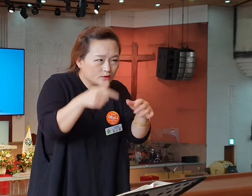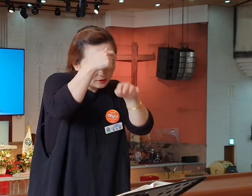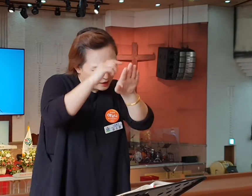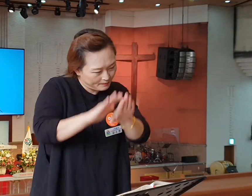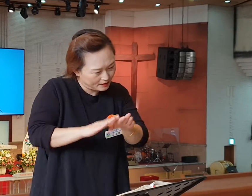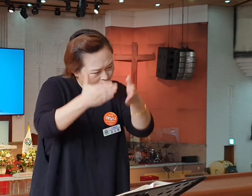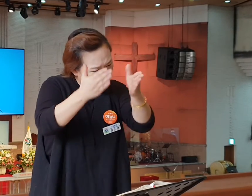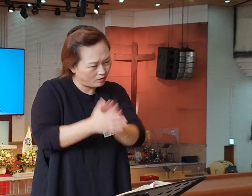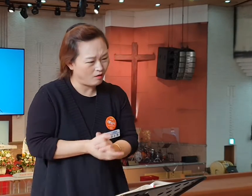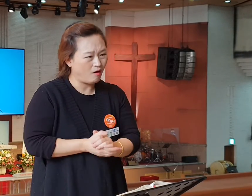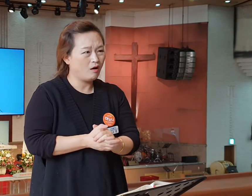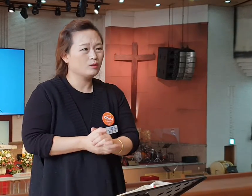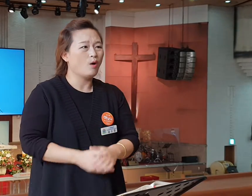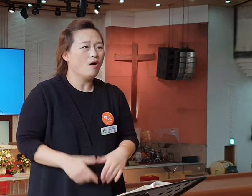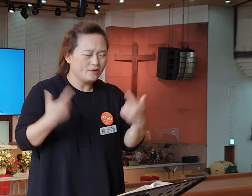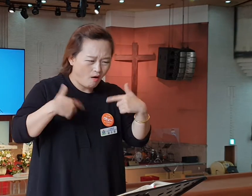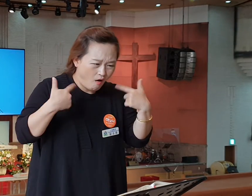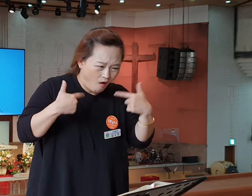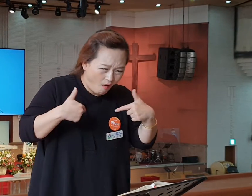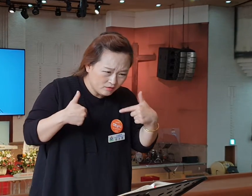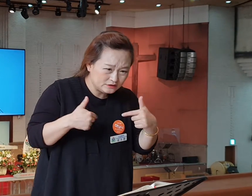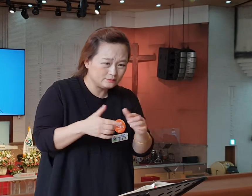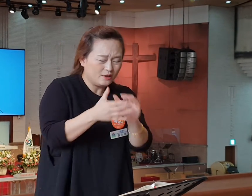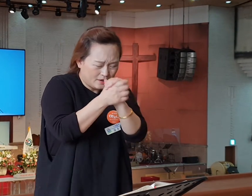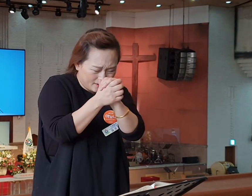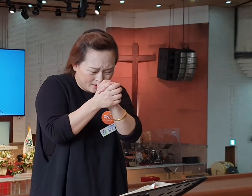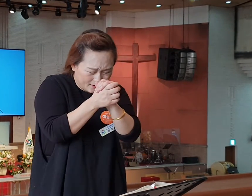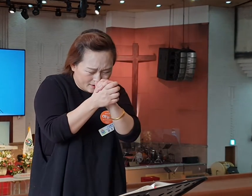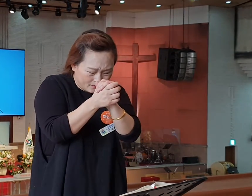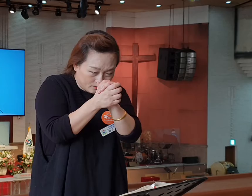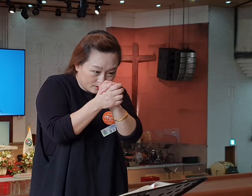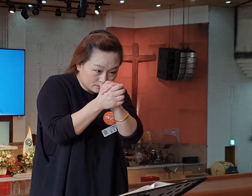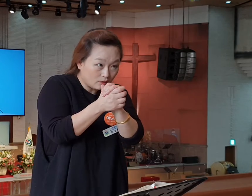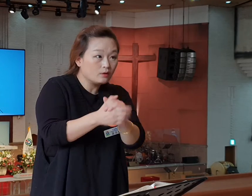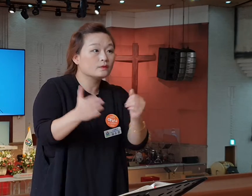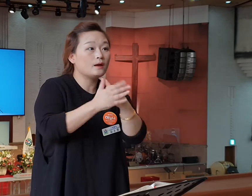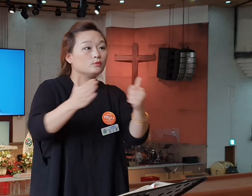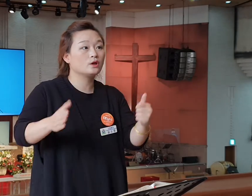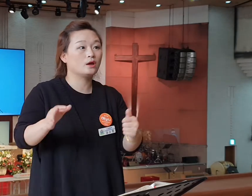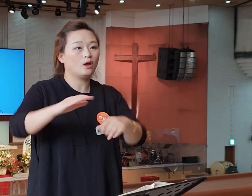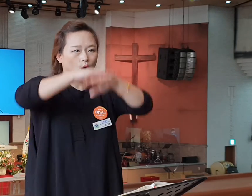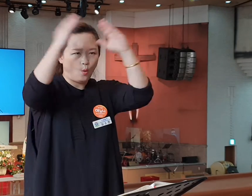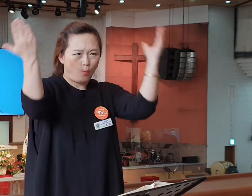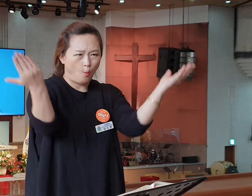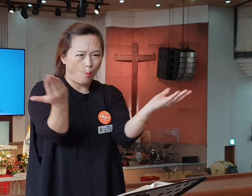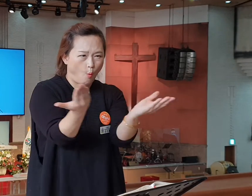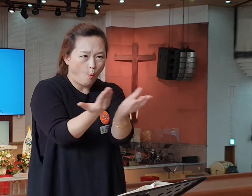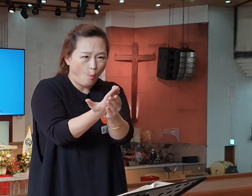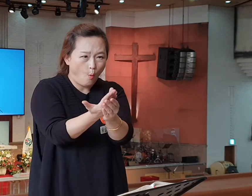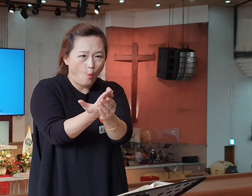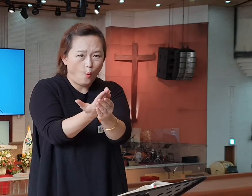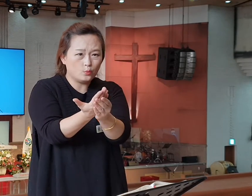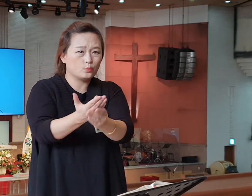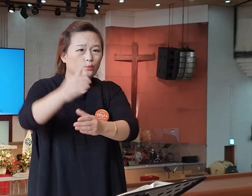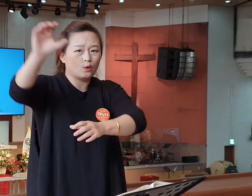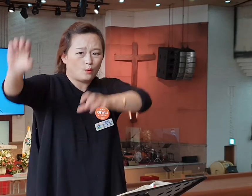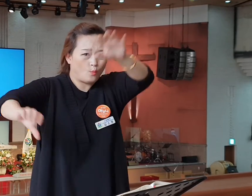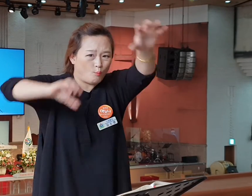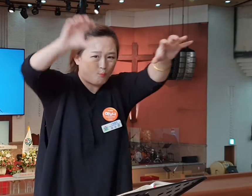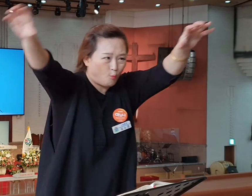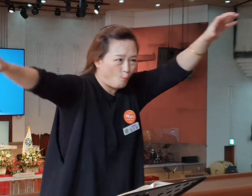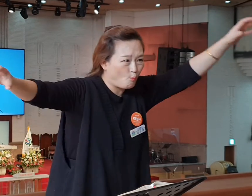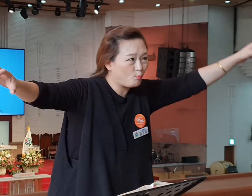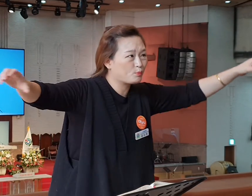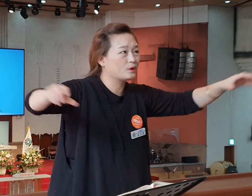됩니까? 에베소 뿐만 아니라 온 아시아에 있는 헬라인과 유대인들이 주의 말씀을 듣더라 그렇게